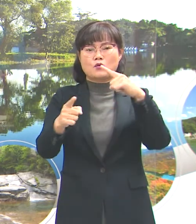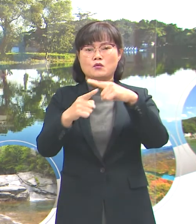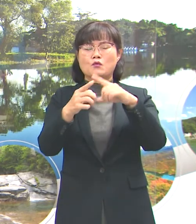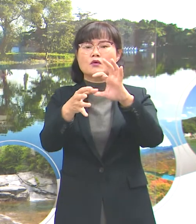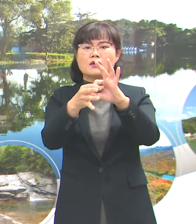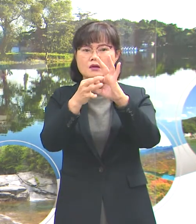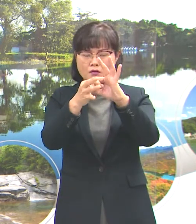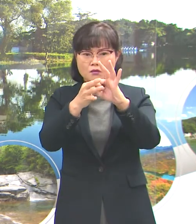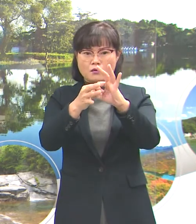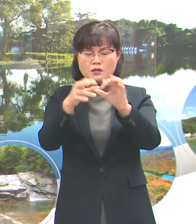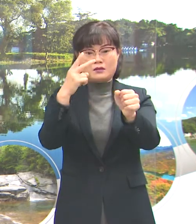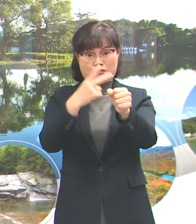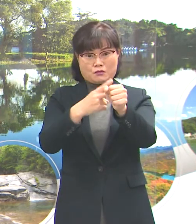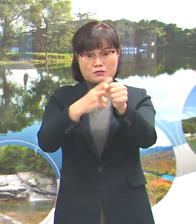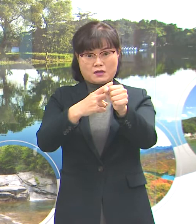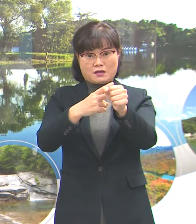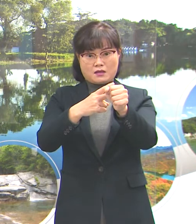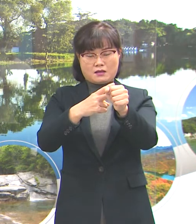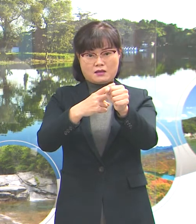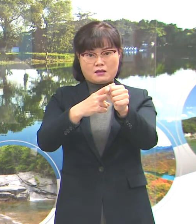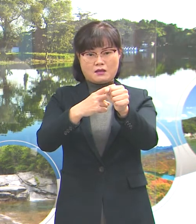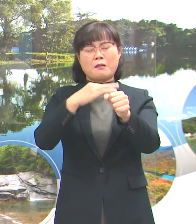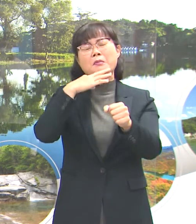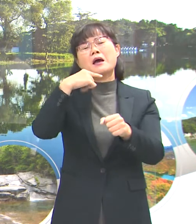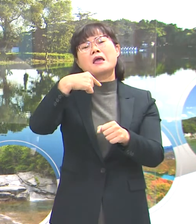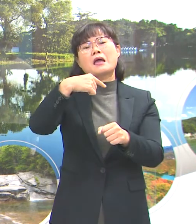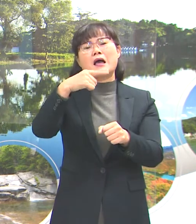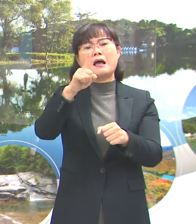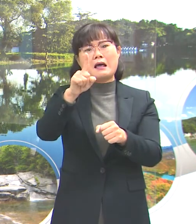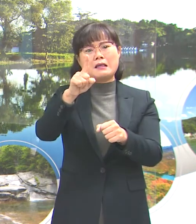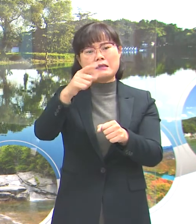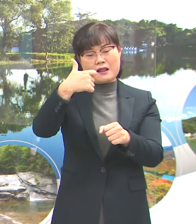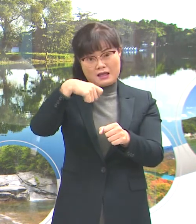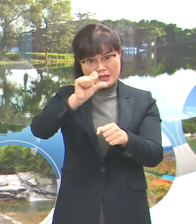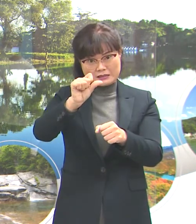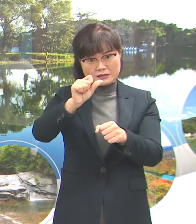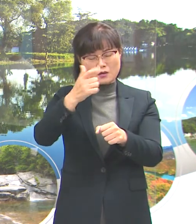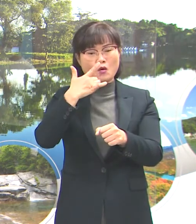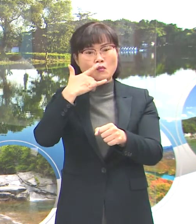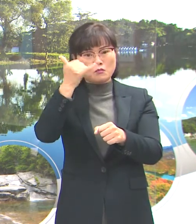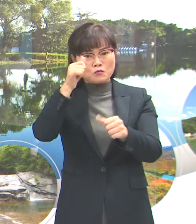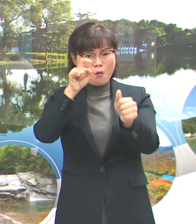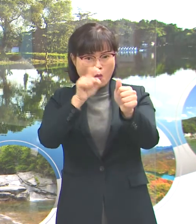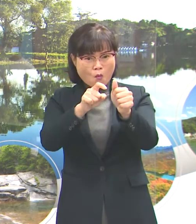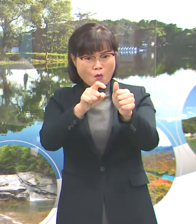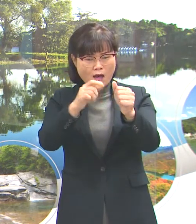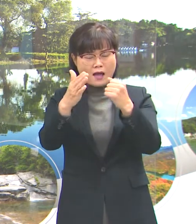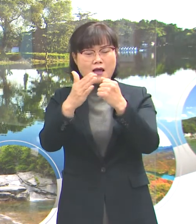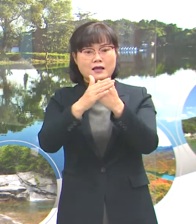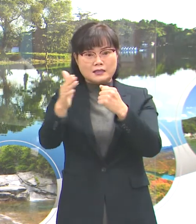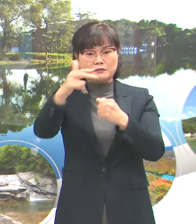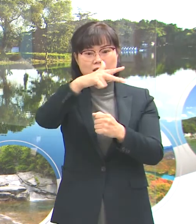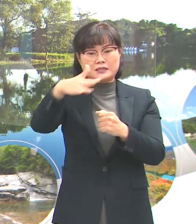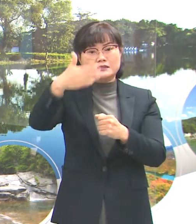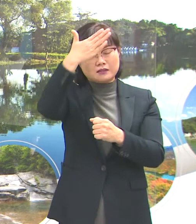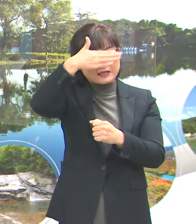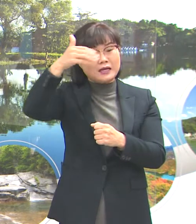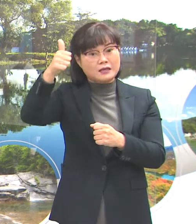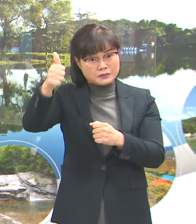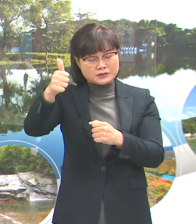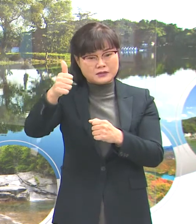교사의 1살 된 아들로 부모의 확진에 따라 제천의